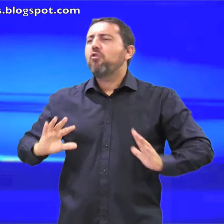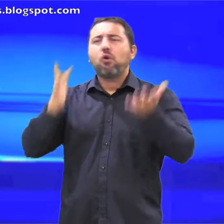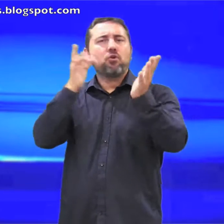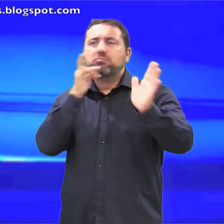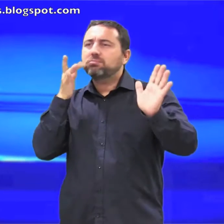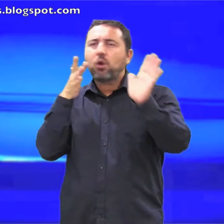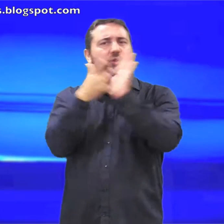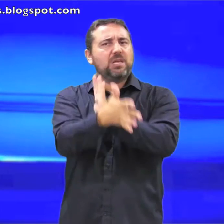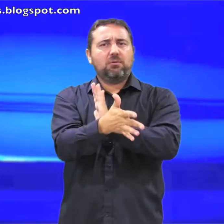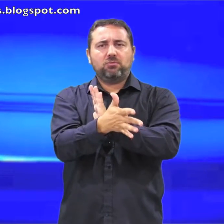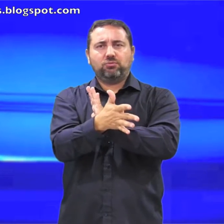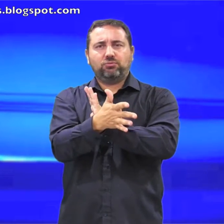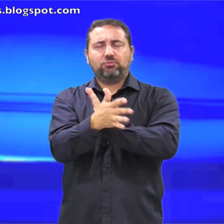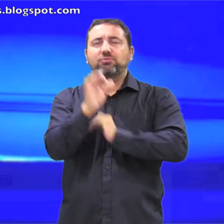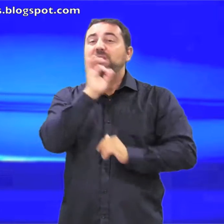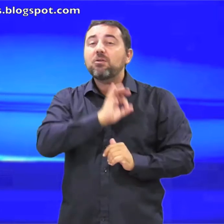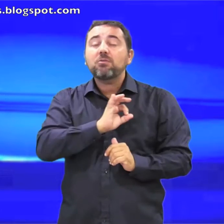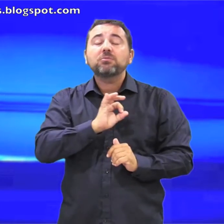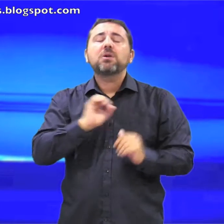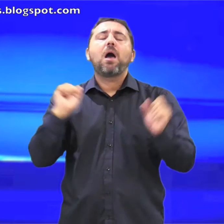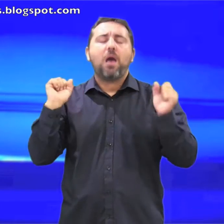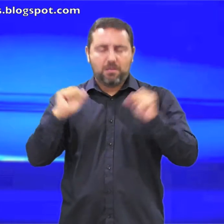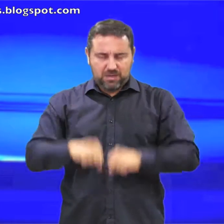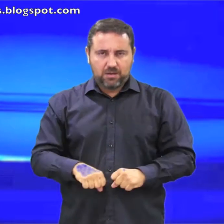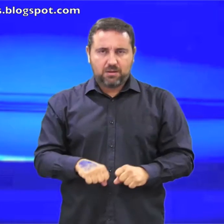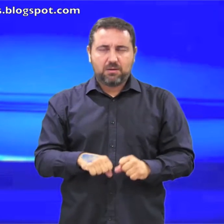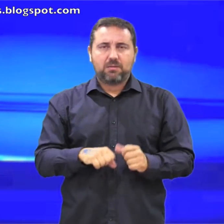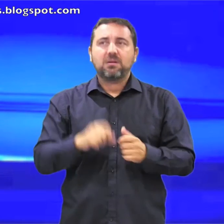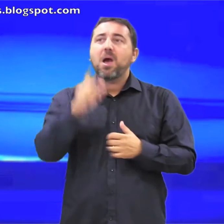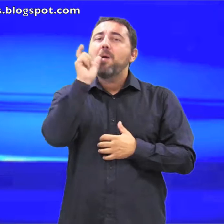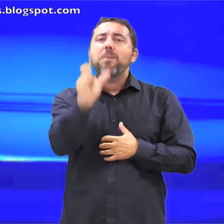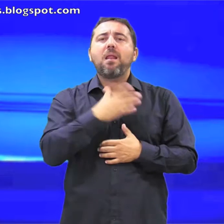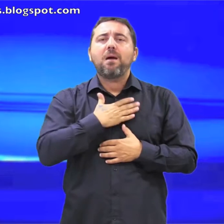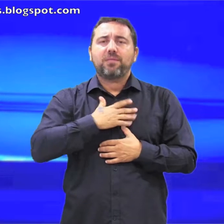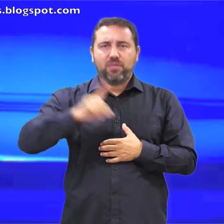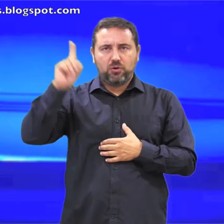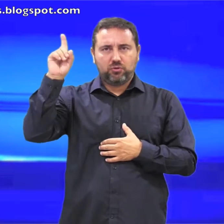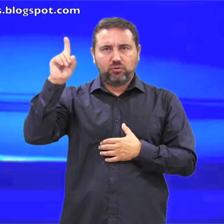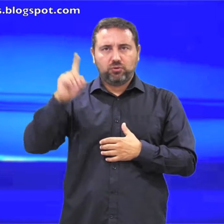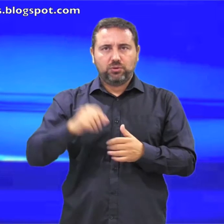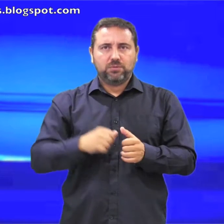A él la gloria por los siglos de los siglos Amén Palabra de Dios